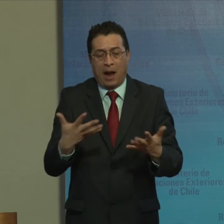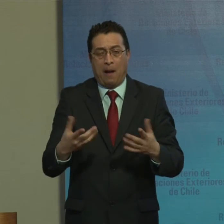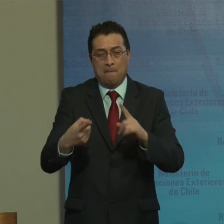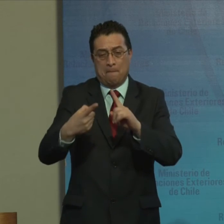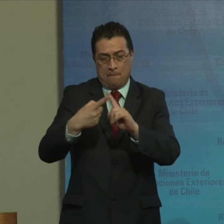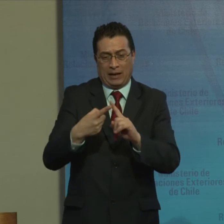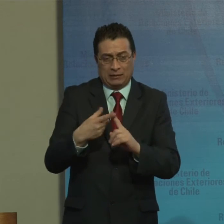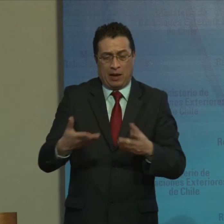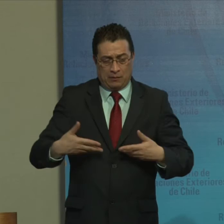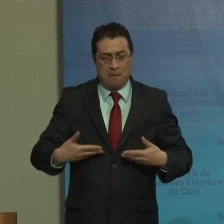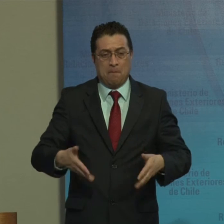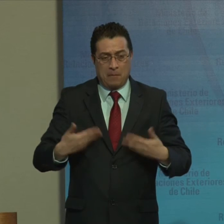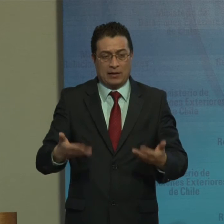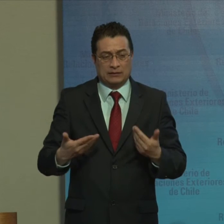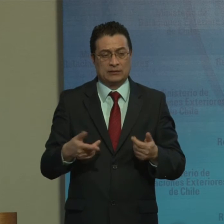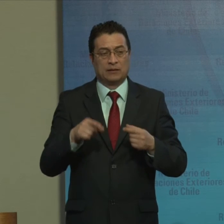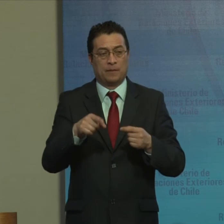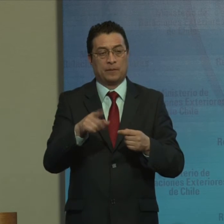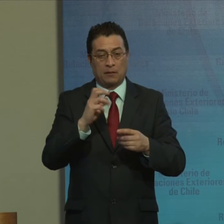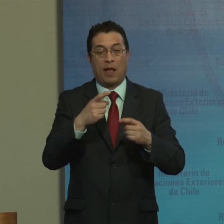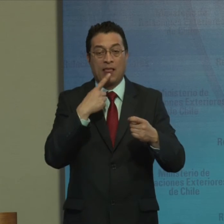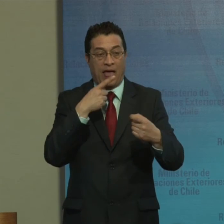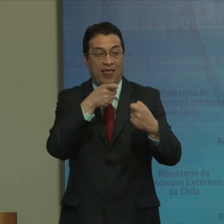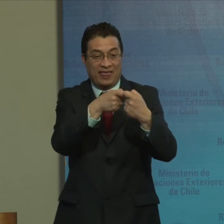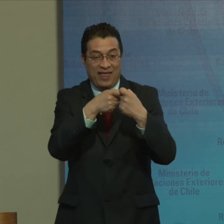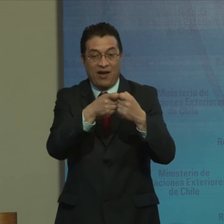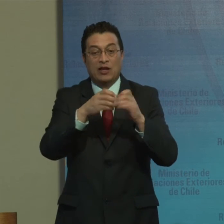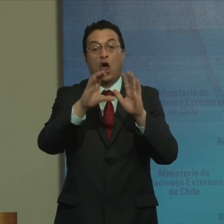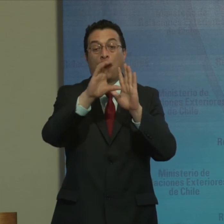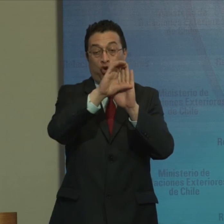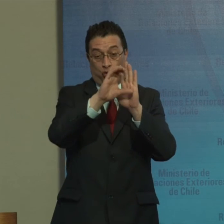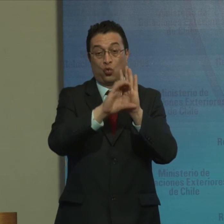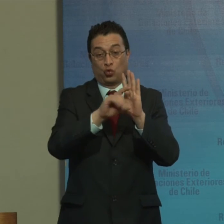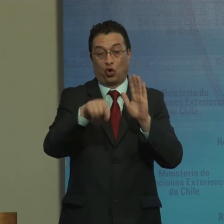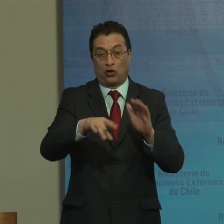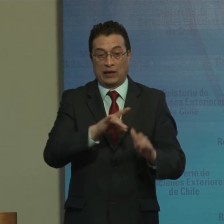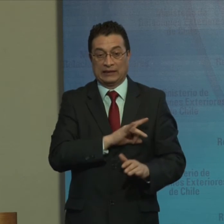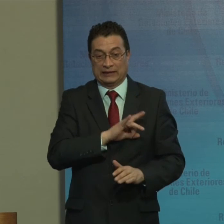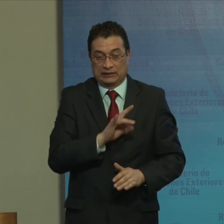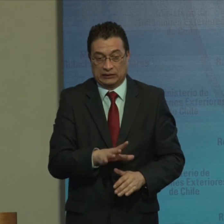En la En la debate Constituyente En Chile